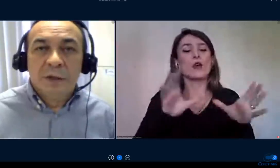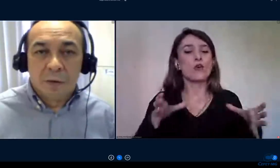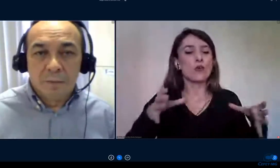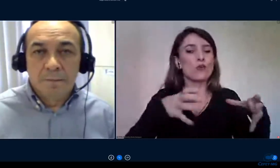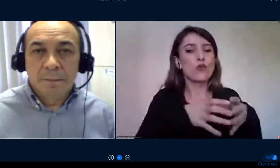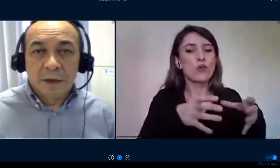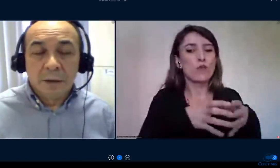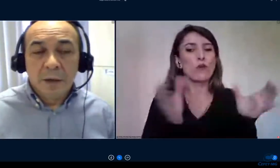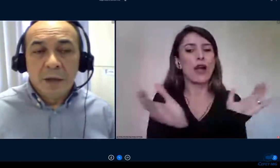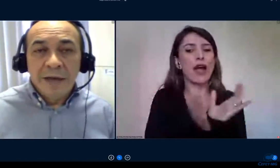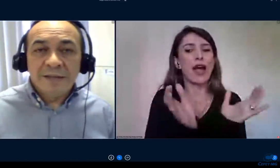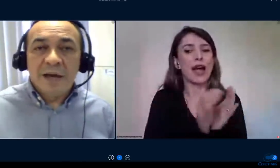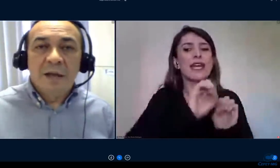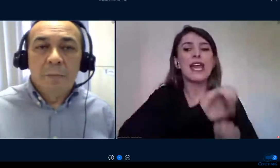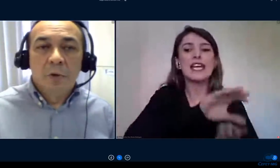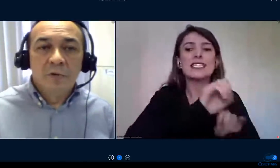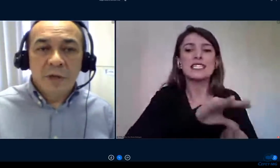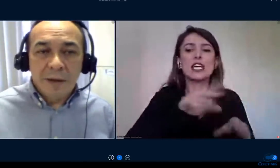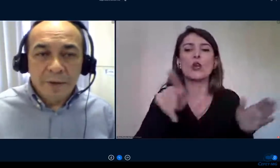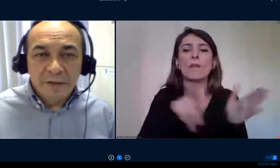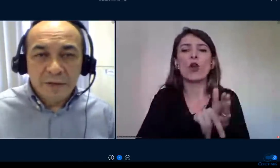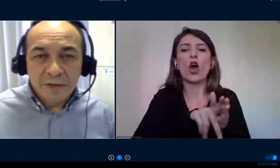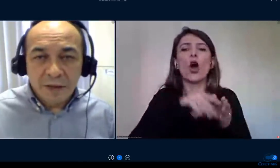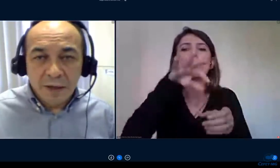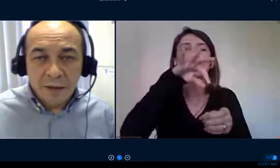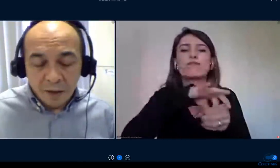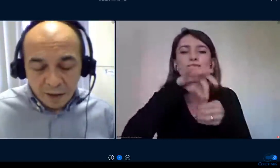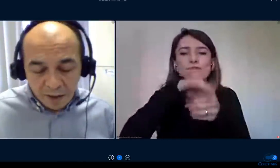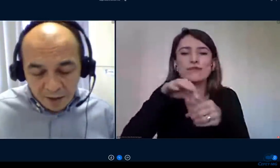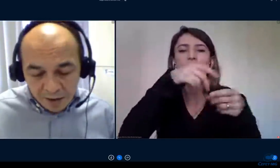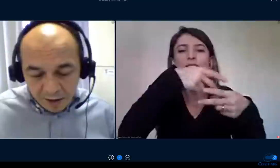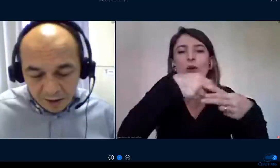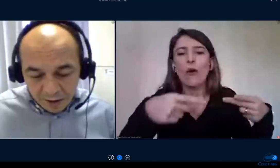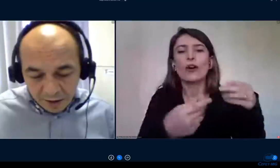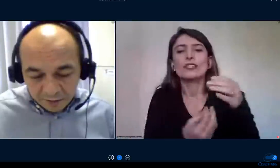de produção. E essa área de produção, ela precisa ser